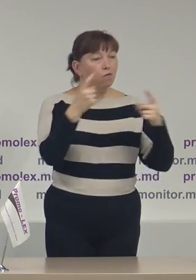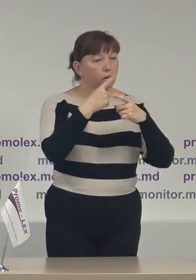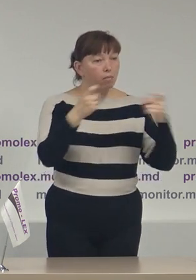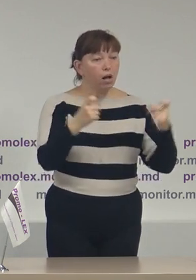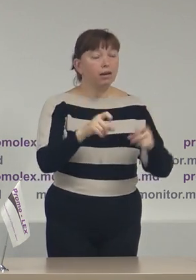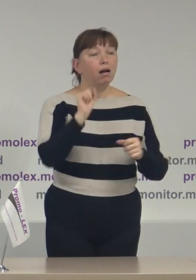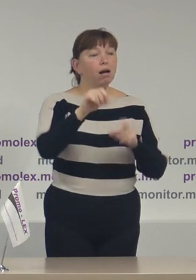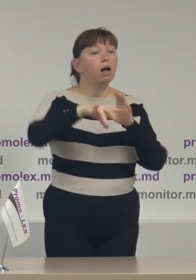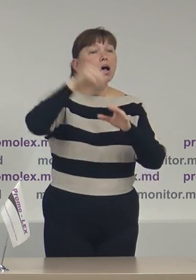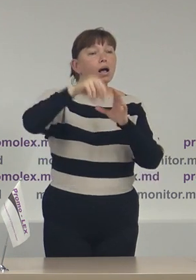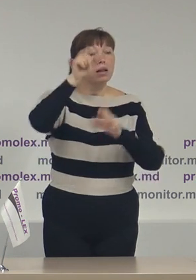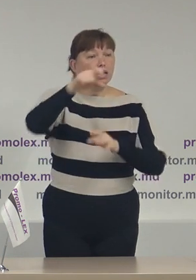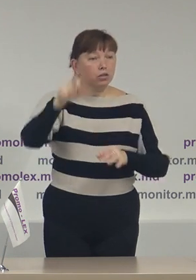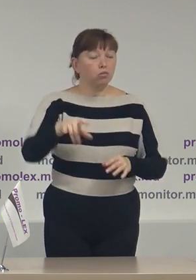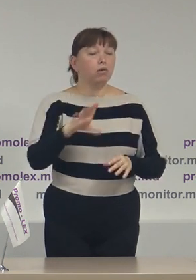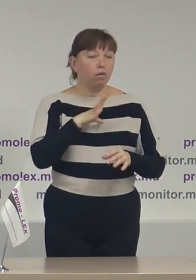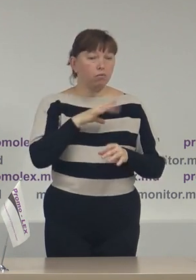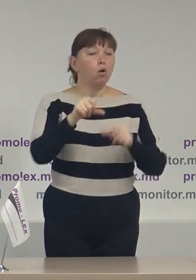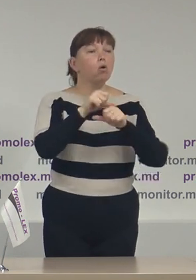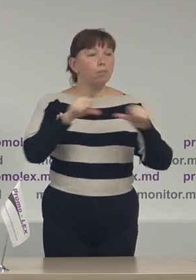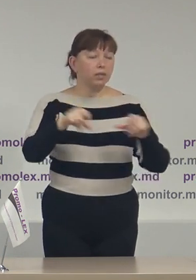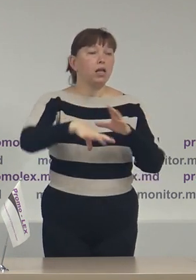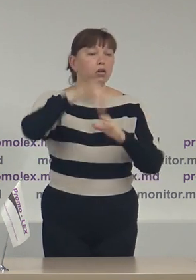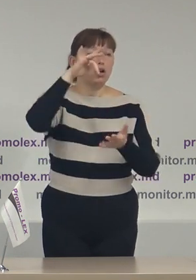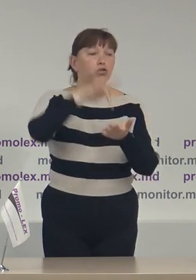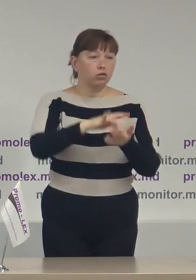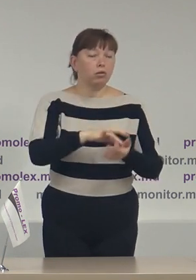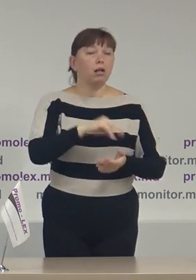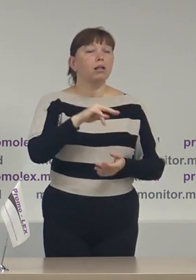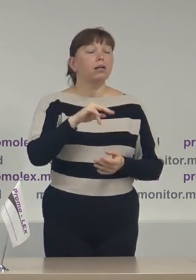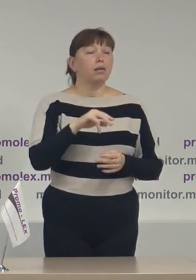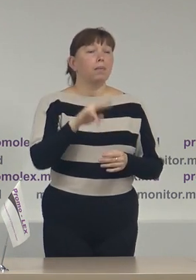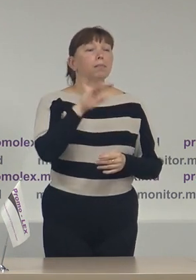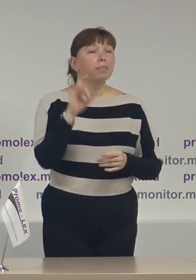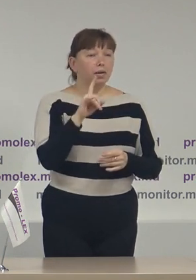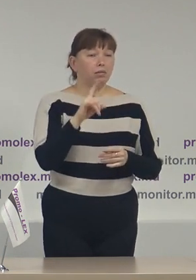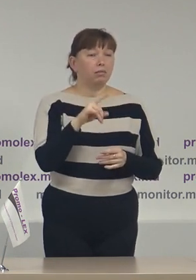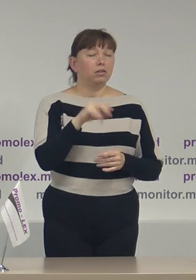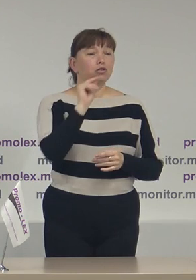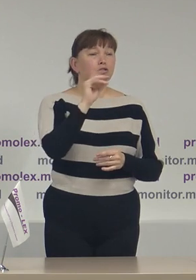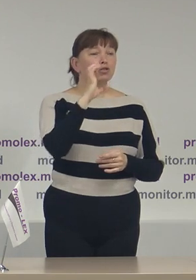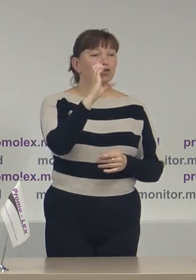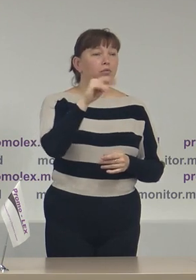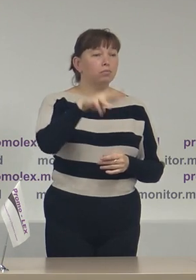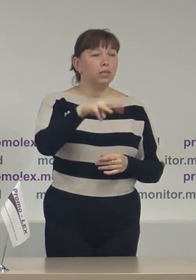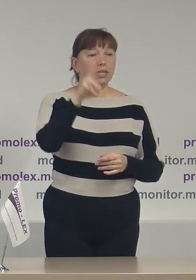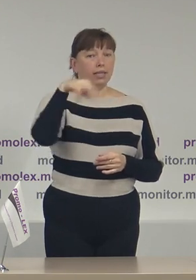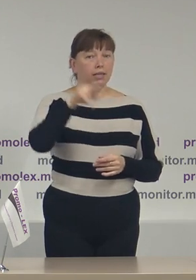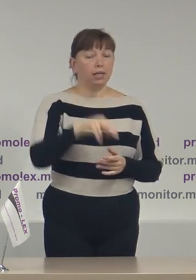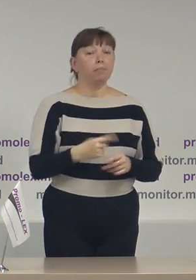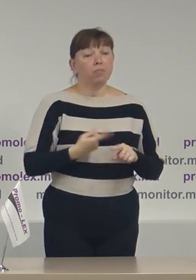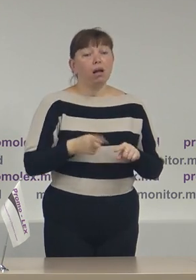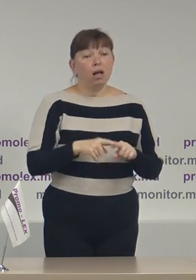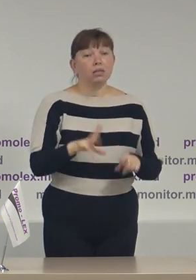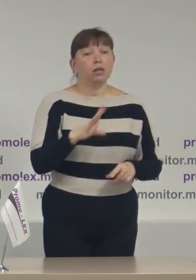alegătorilor au organizat și Comisia Electorală Centrală prin intermediul Centrului de Instruire Continu CICD. Cam